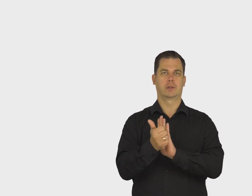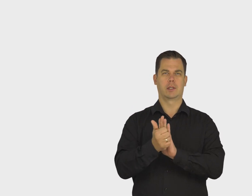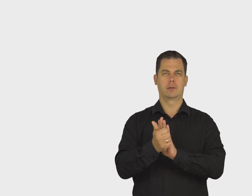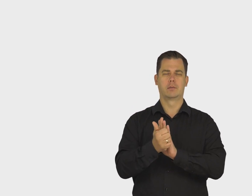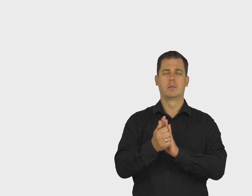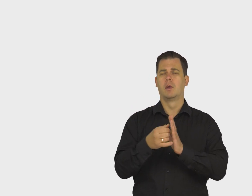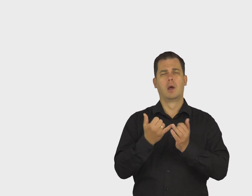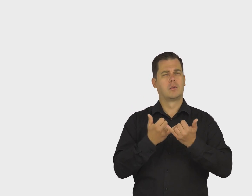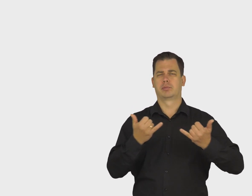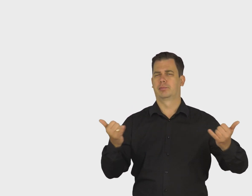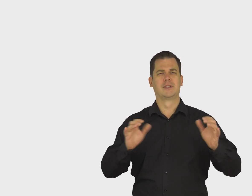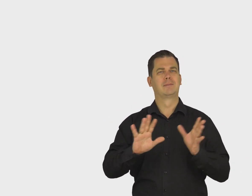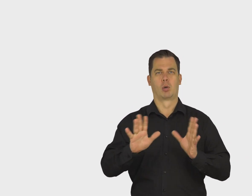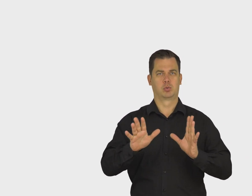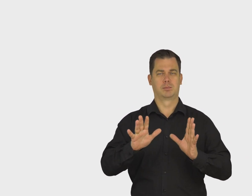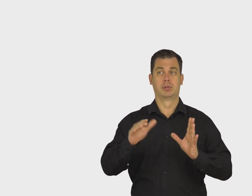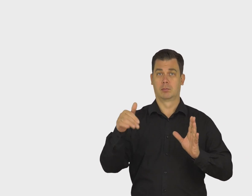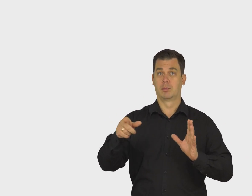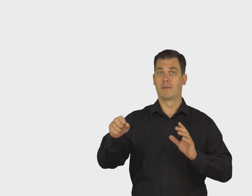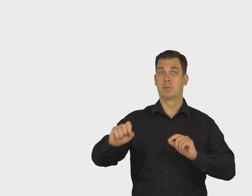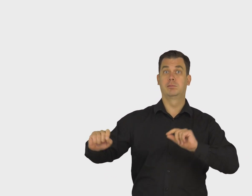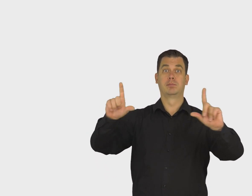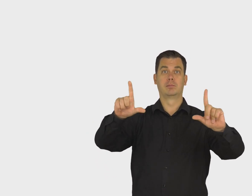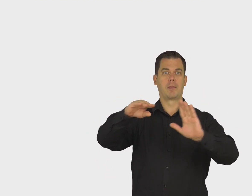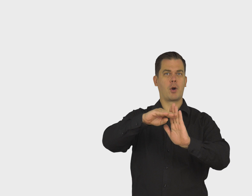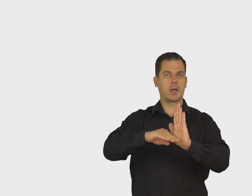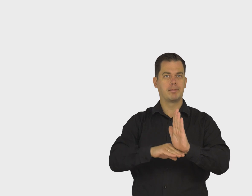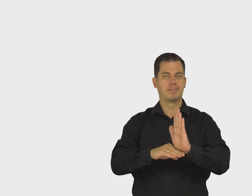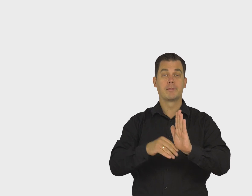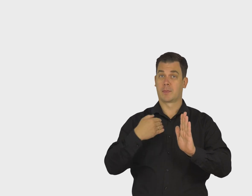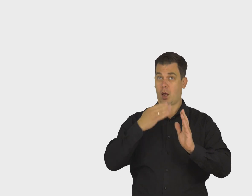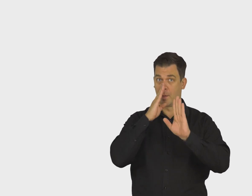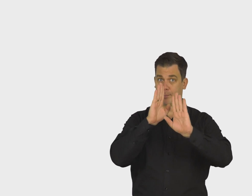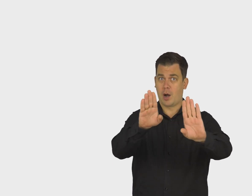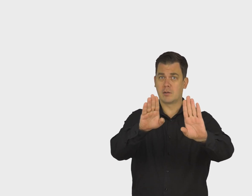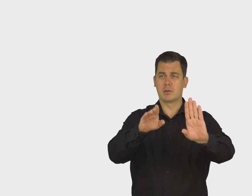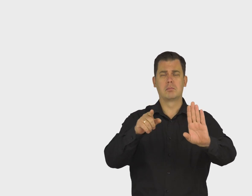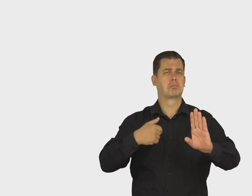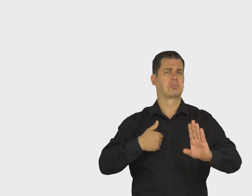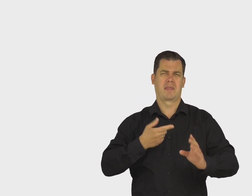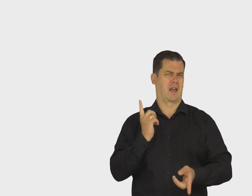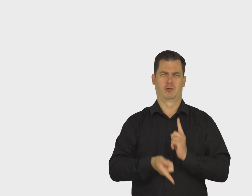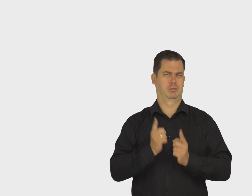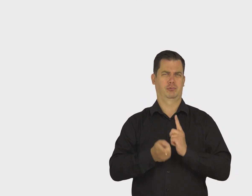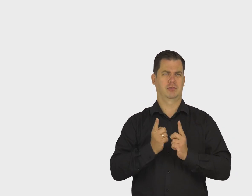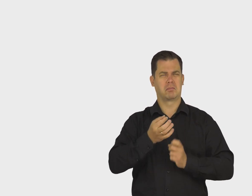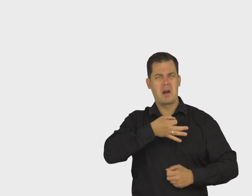kilka sposobów na stworzenie napisów w tym programie. Przedstawimy Wam metodę, która wydaje nam się najszybsza i z której